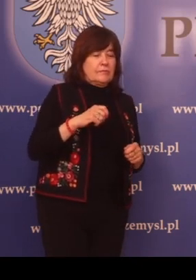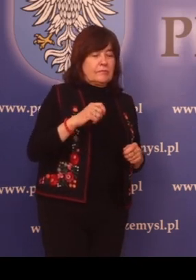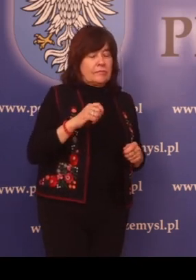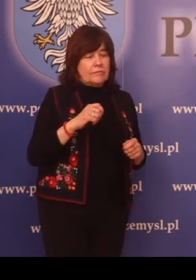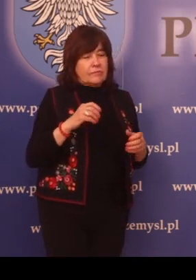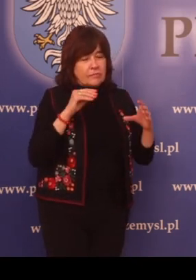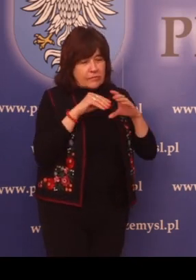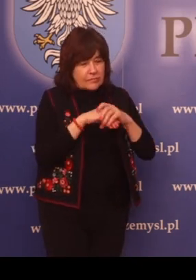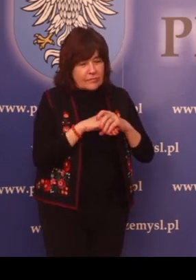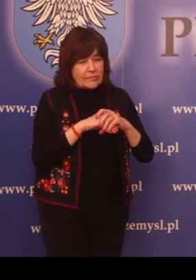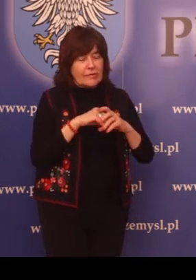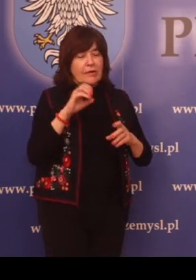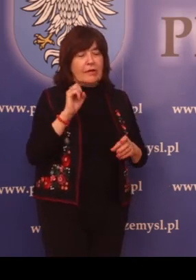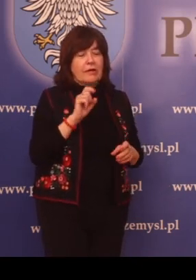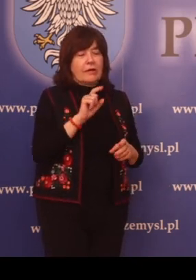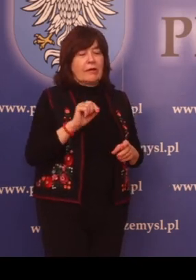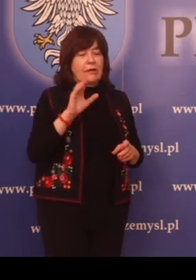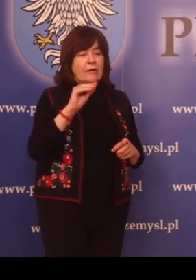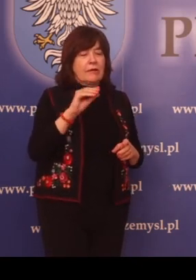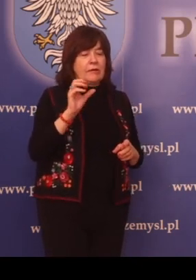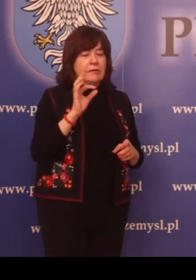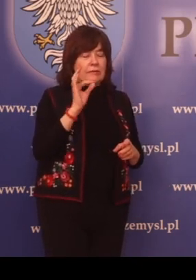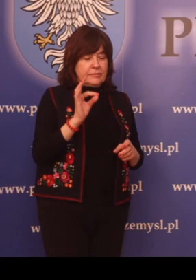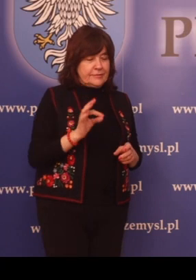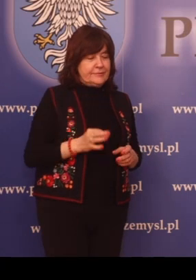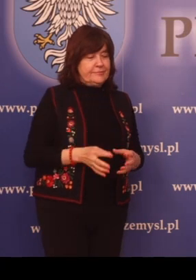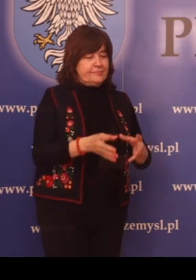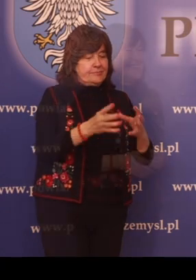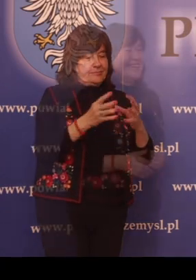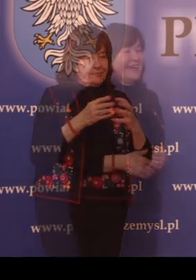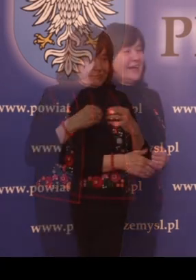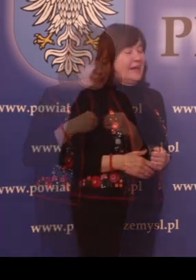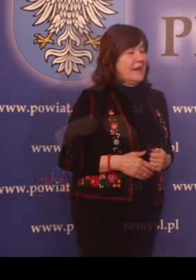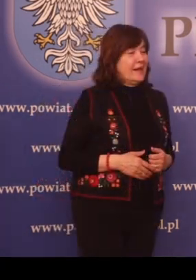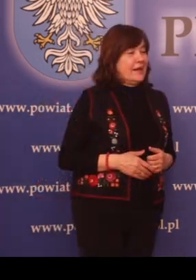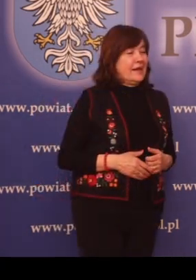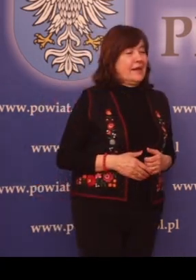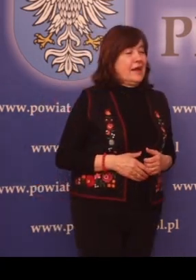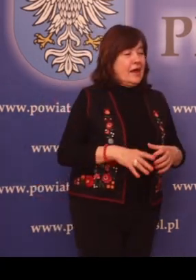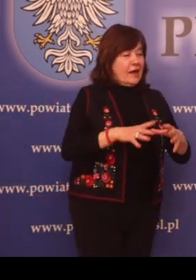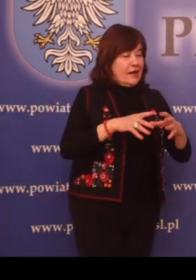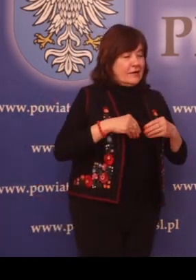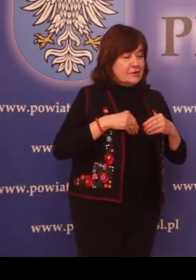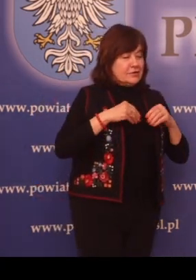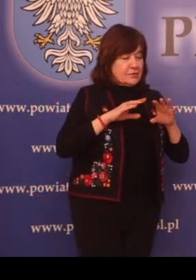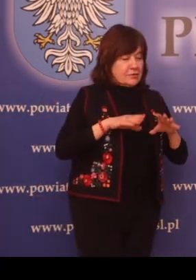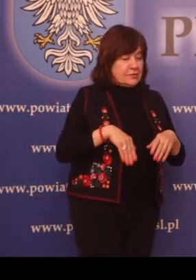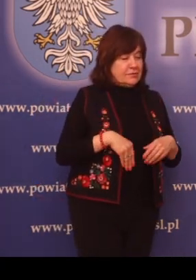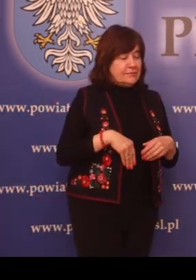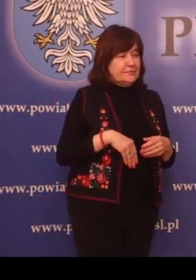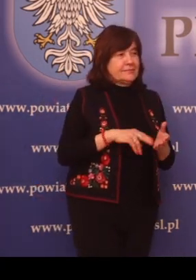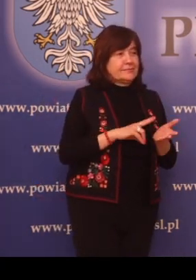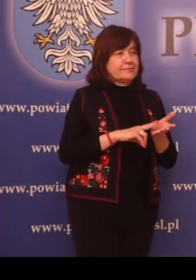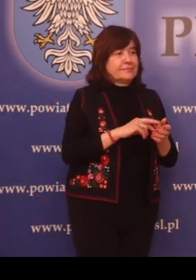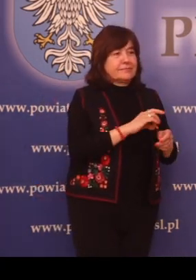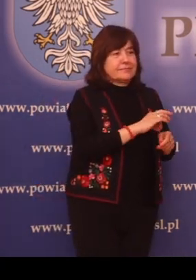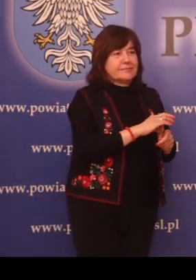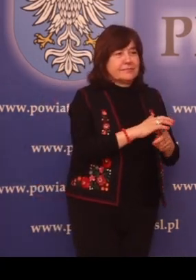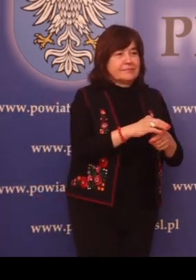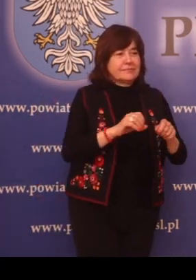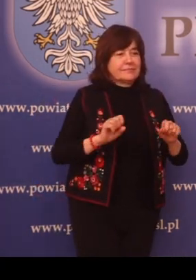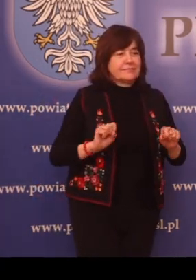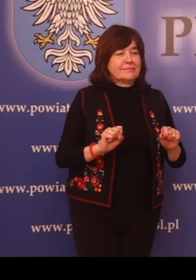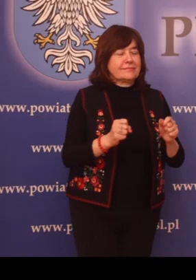Uzyskanie pozwolenia na wytwarzanie odpadów. Uzyskanie zezwolenia na prowadzenie